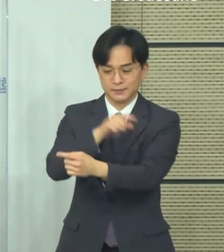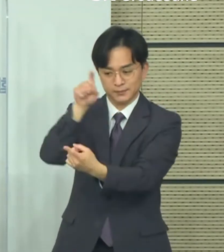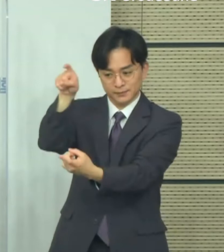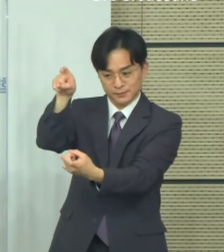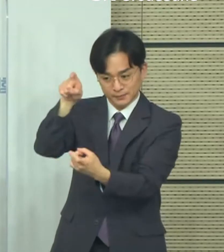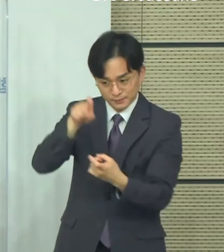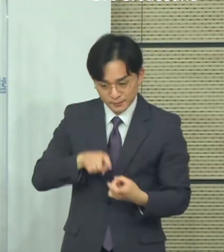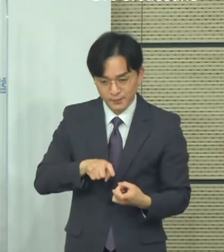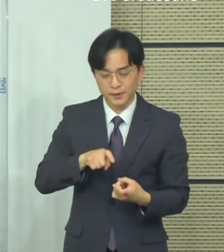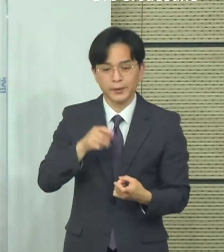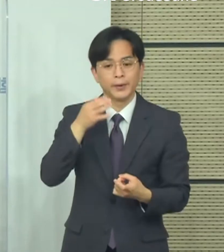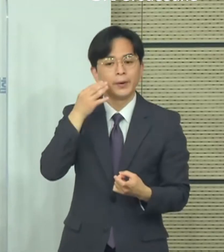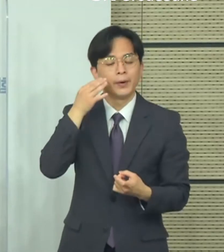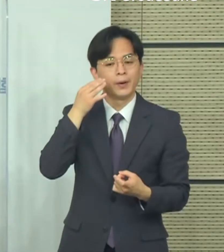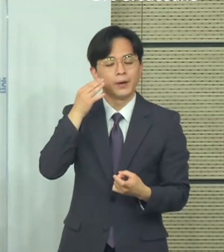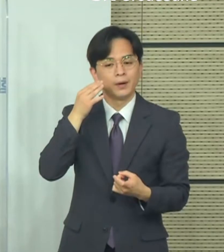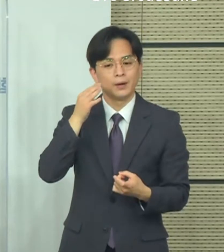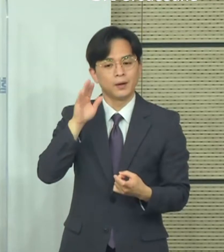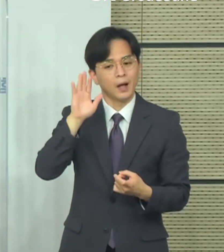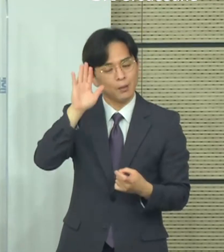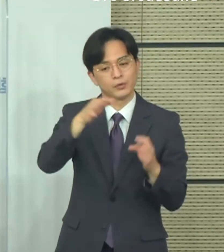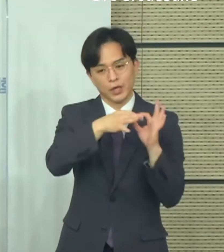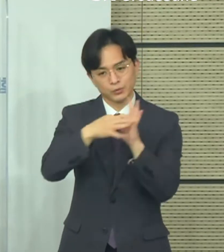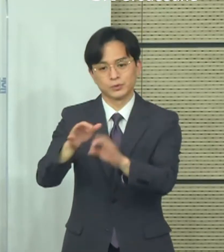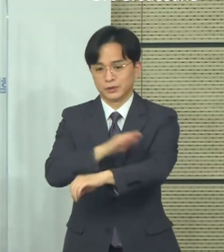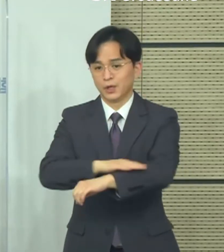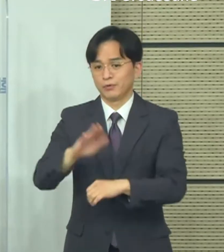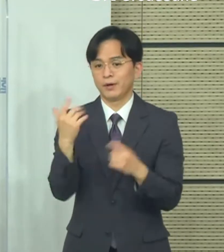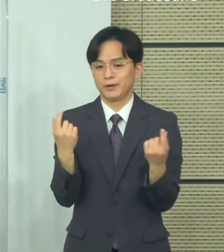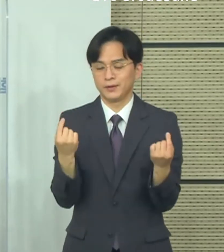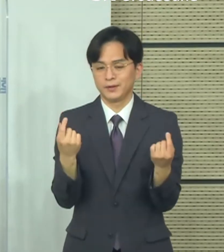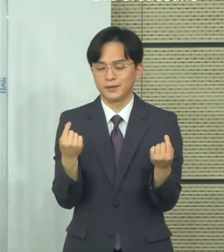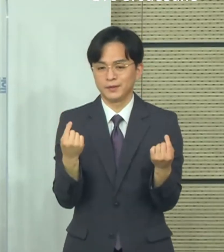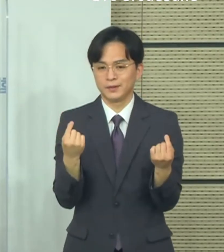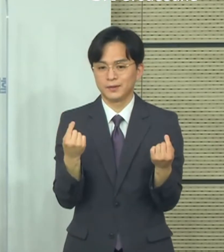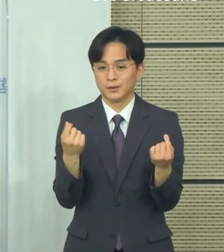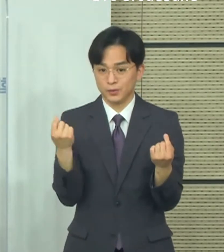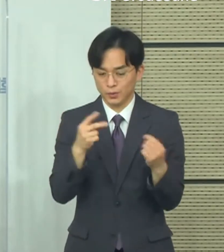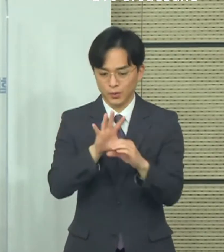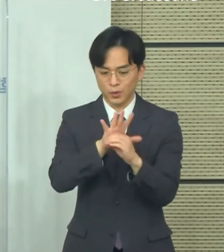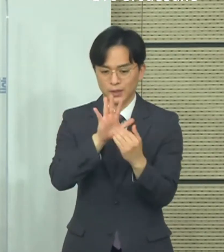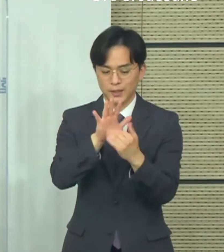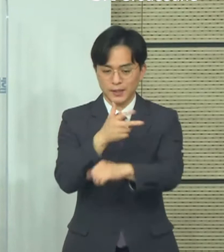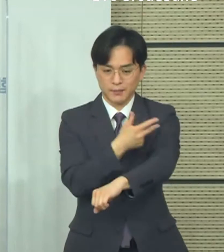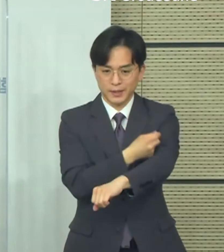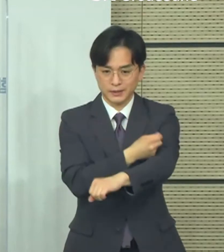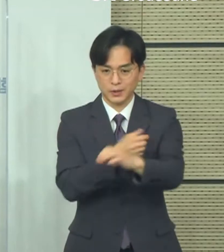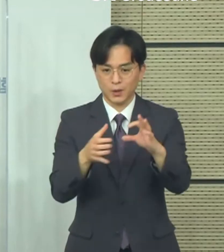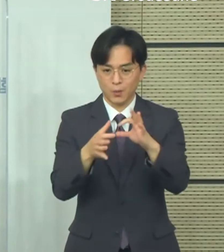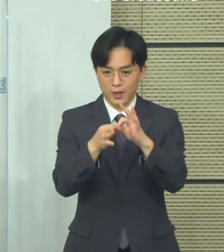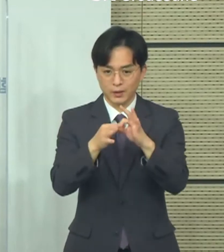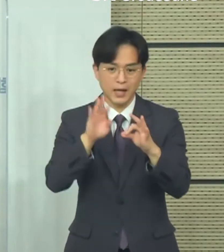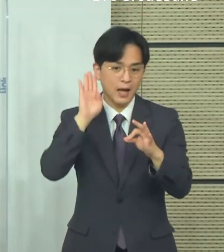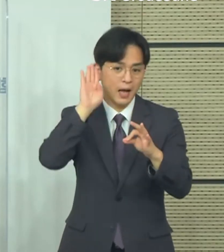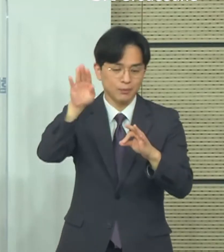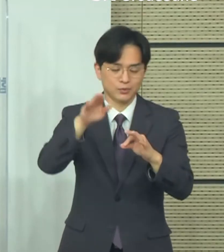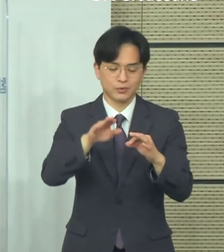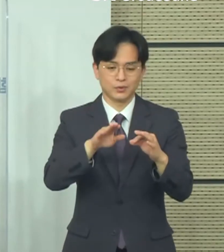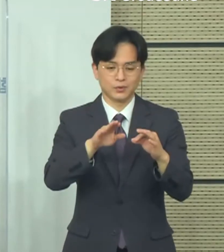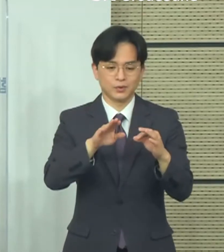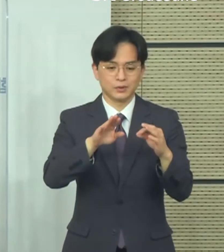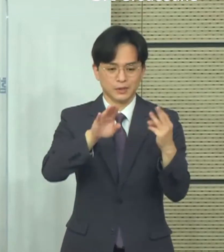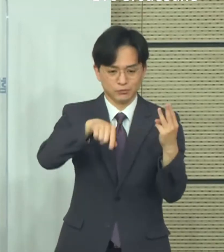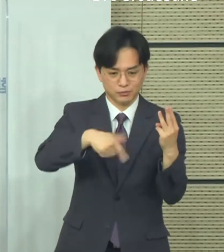이것과 관련되어서 백신 접종 계획과 관련되어서는 이번 주 중에 질병청에서 별도 3,4분기 접종